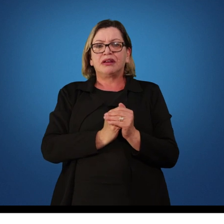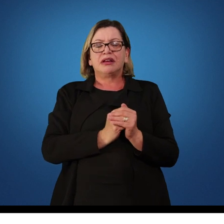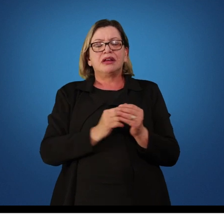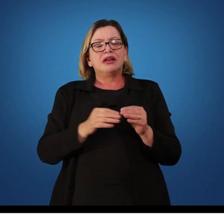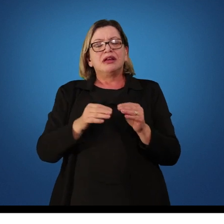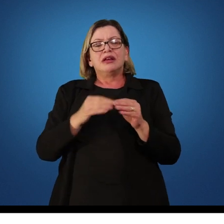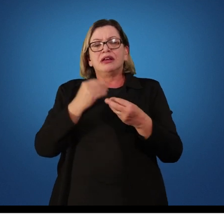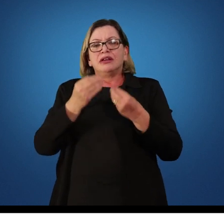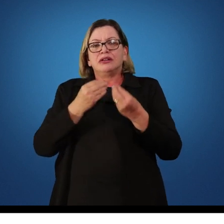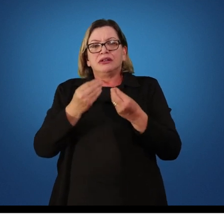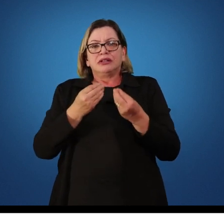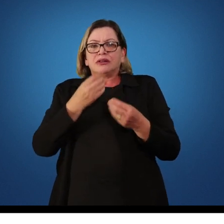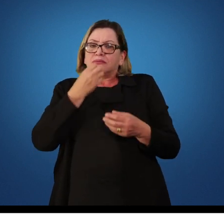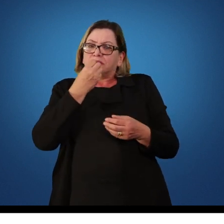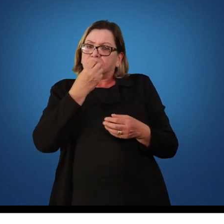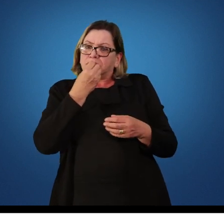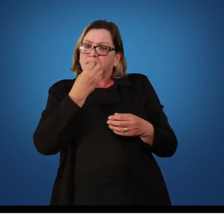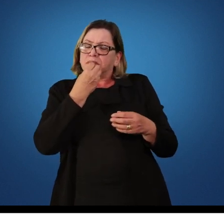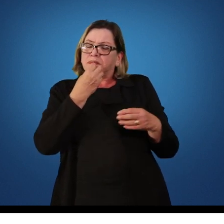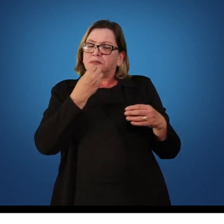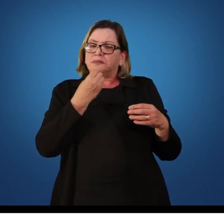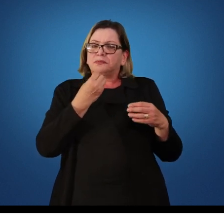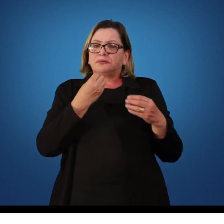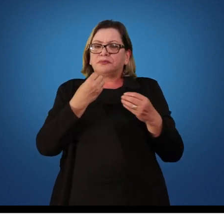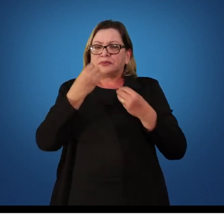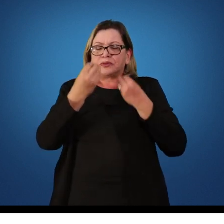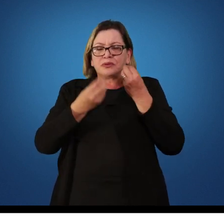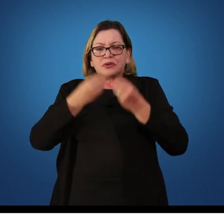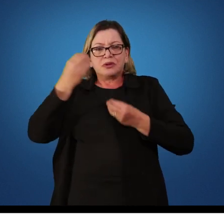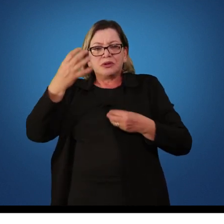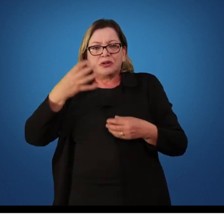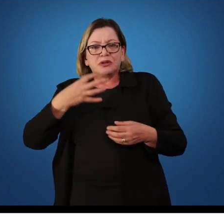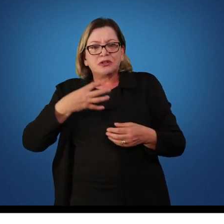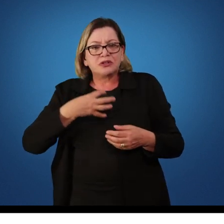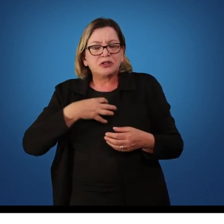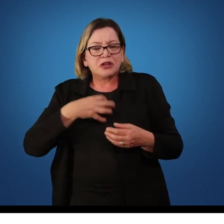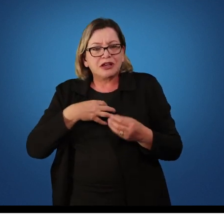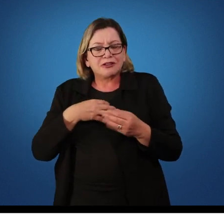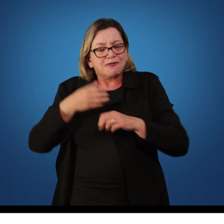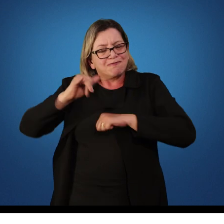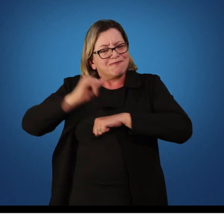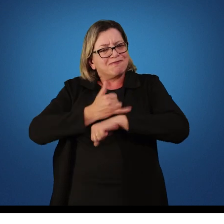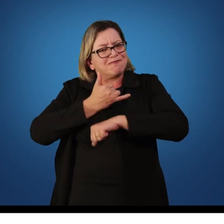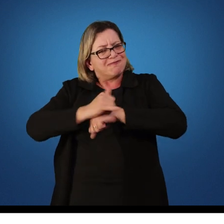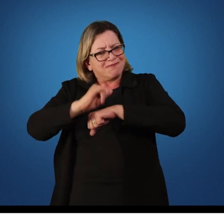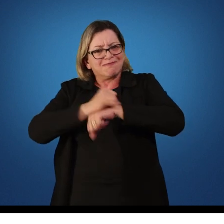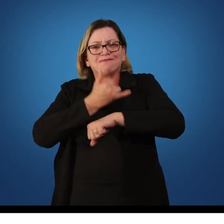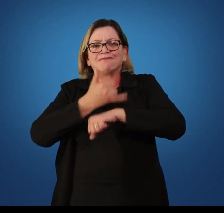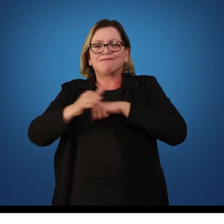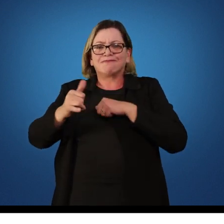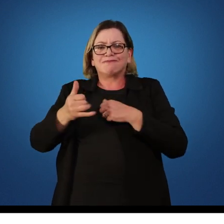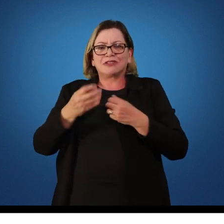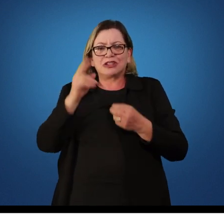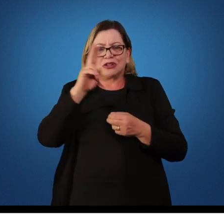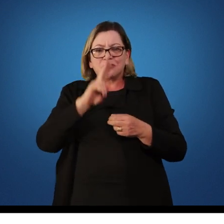Uma boa forma, uma boa estratégia que a gente tem de